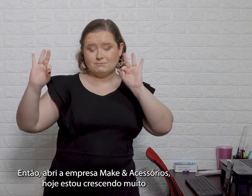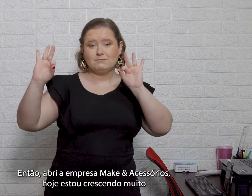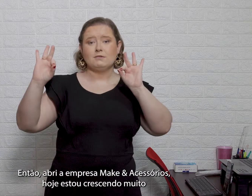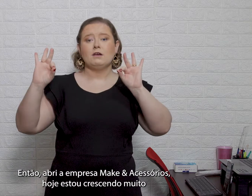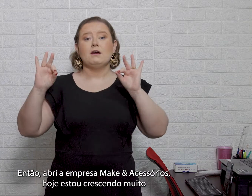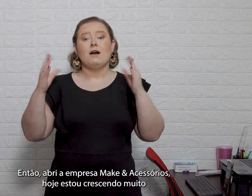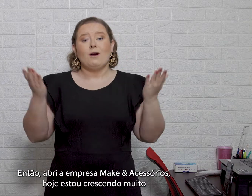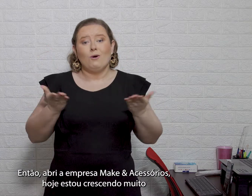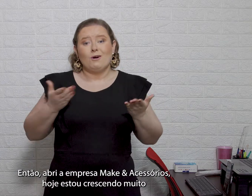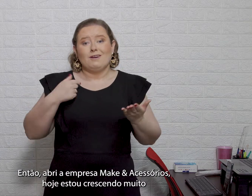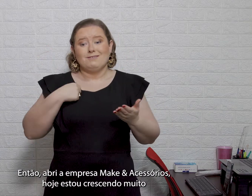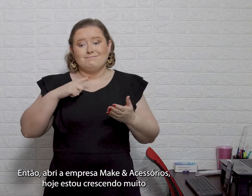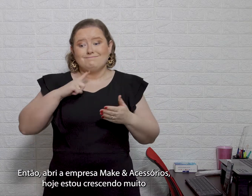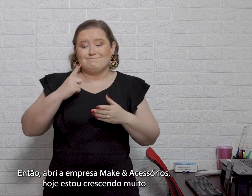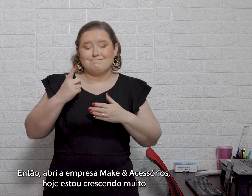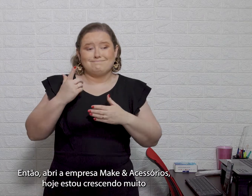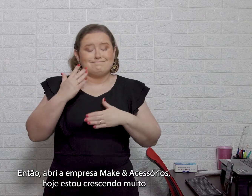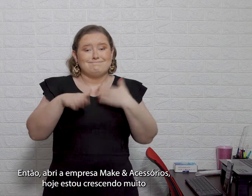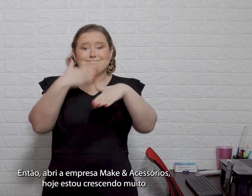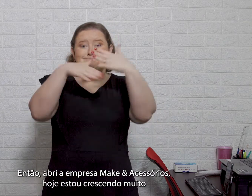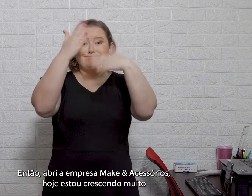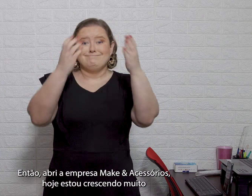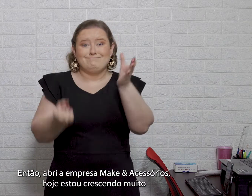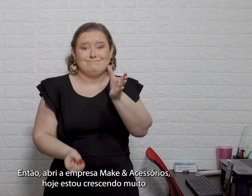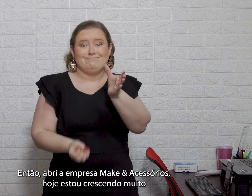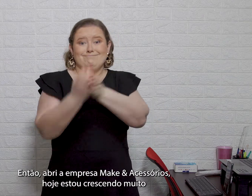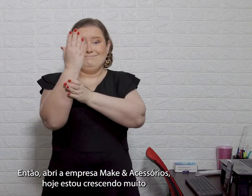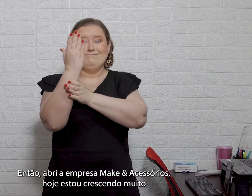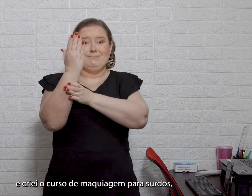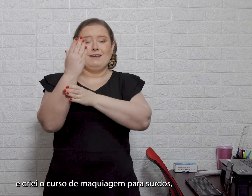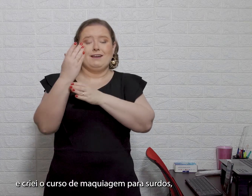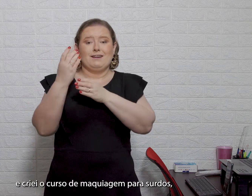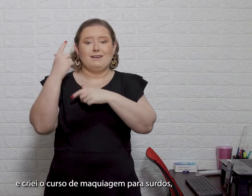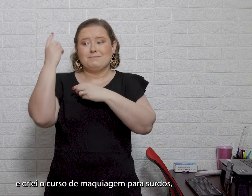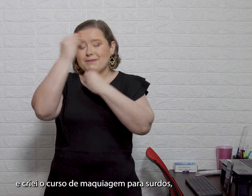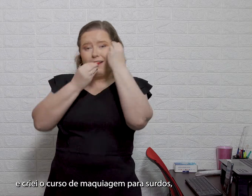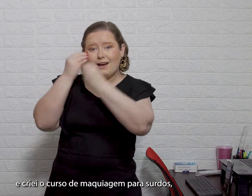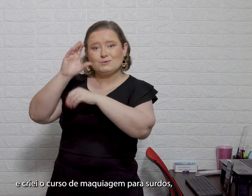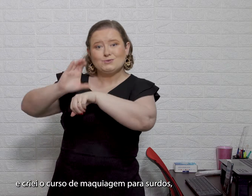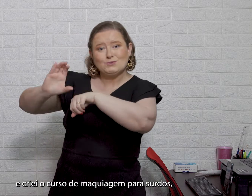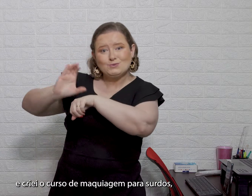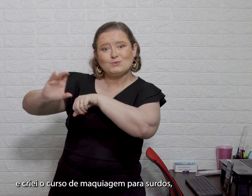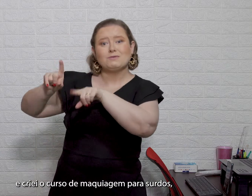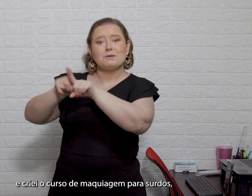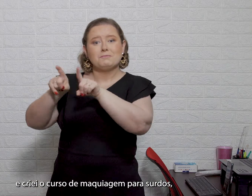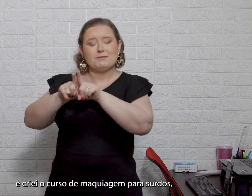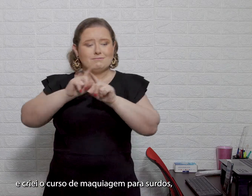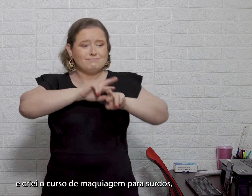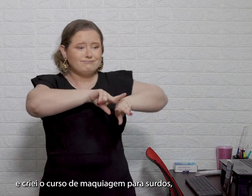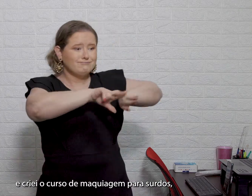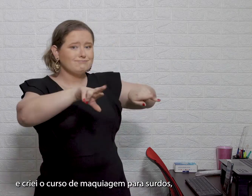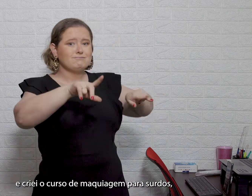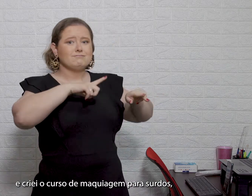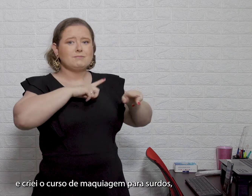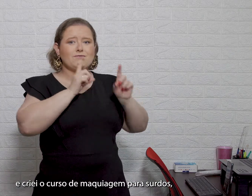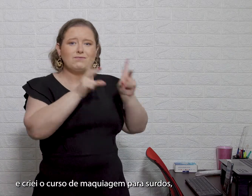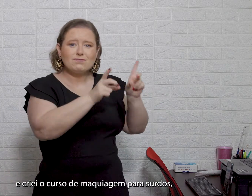e hoje estou crescendo muito. E criei curso de maquiagem para surdos.